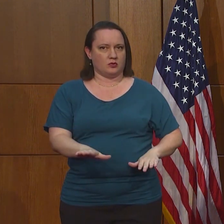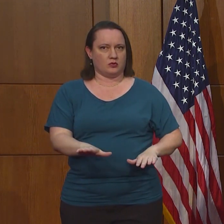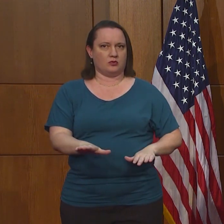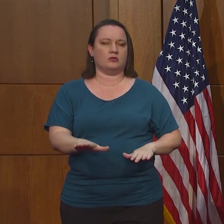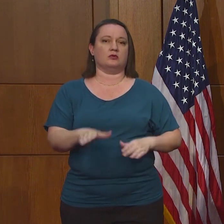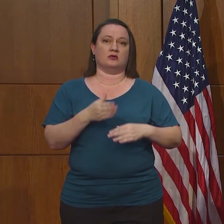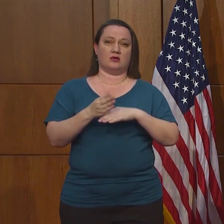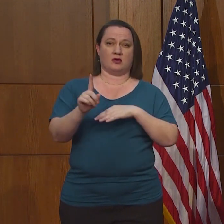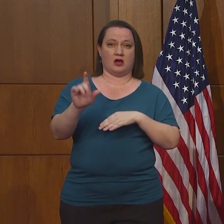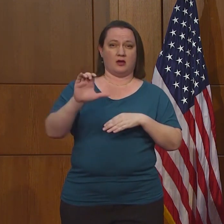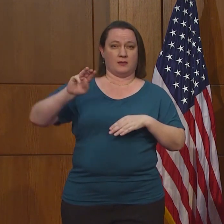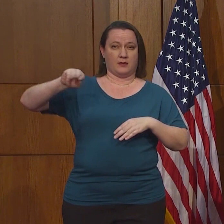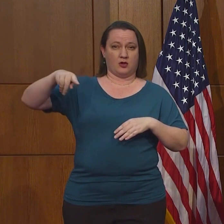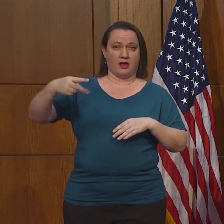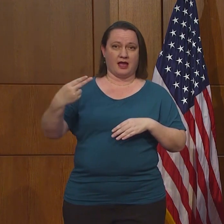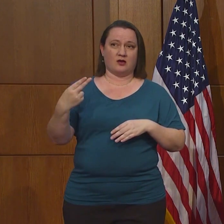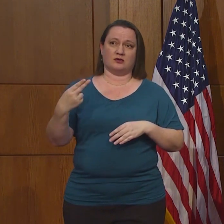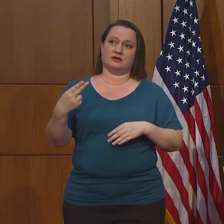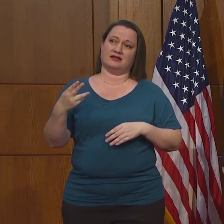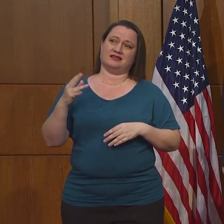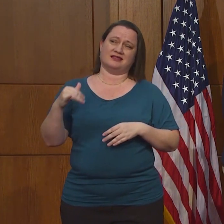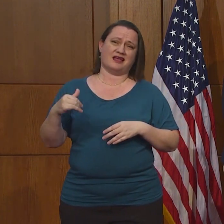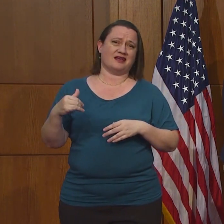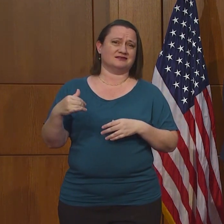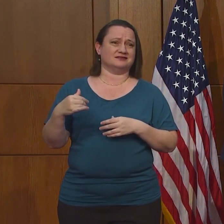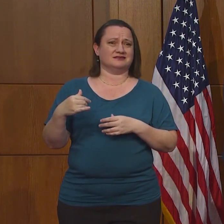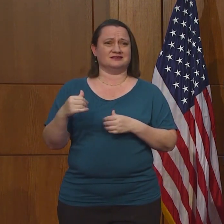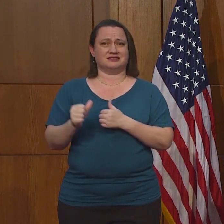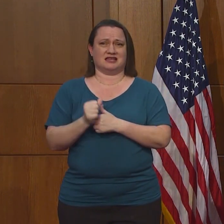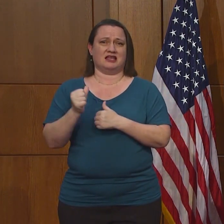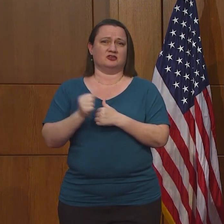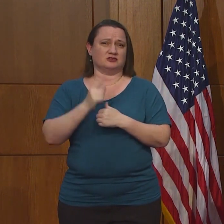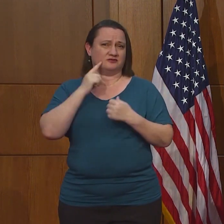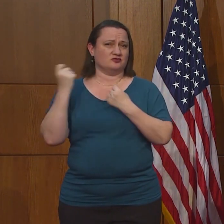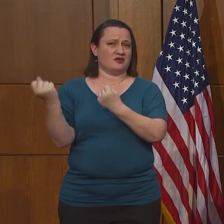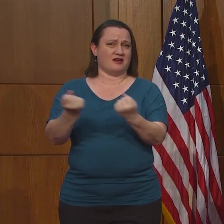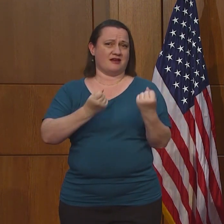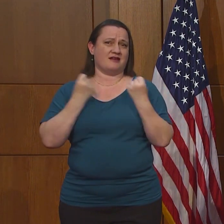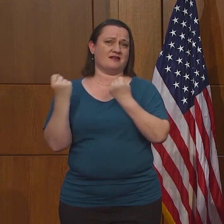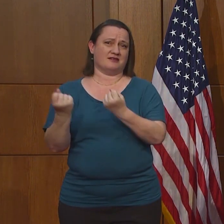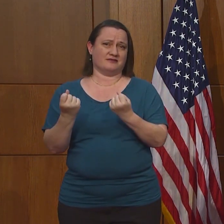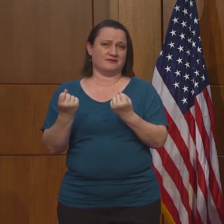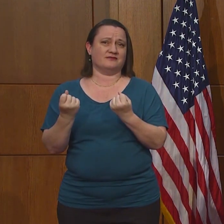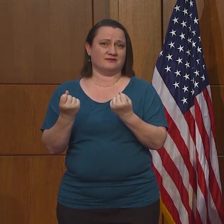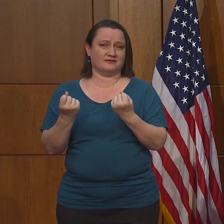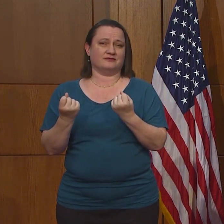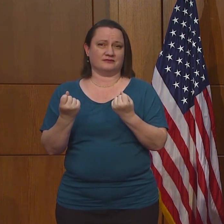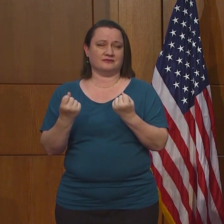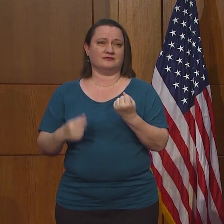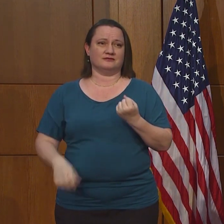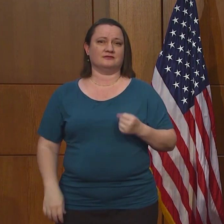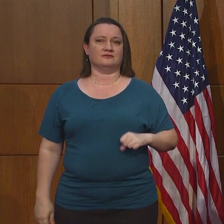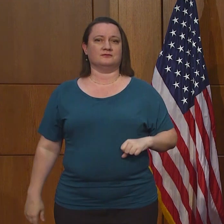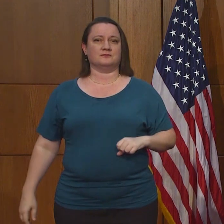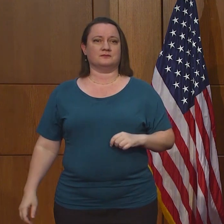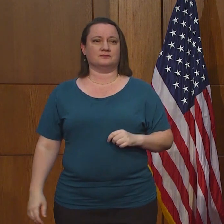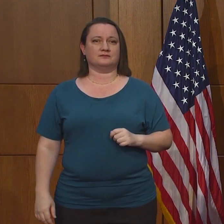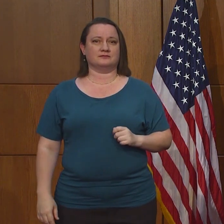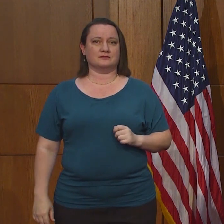Las cifras de tres números de alta velocidad son una cosa de demasiado riesgo.